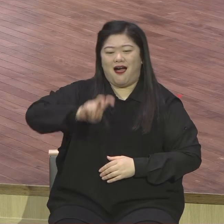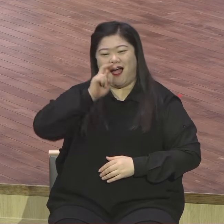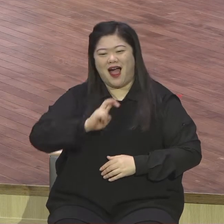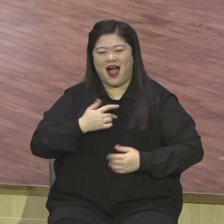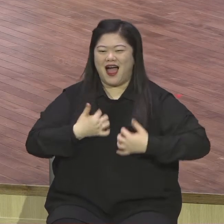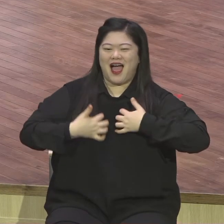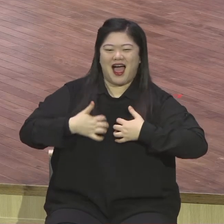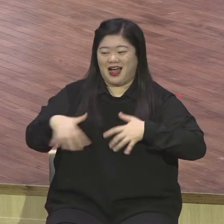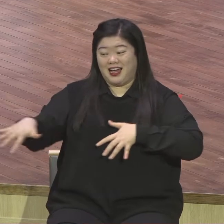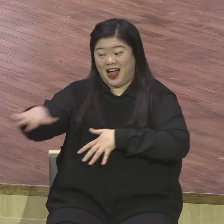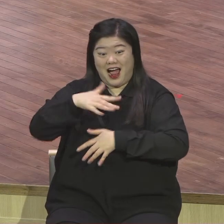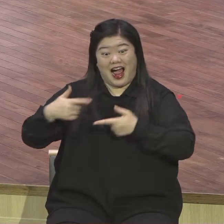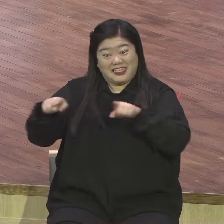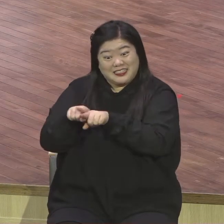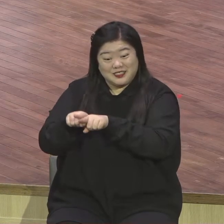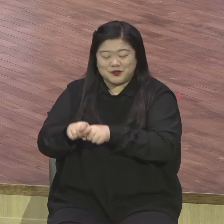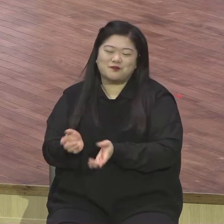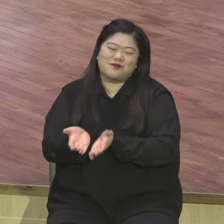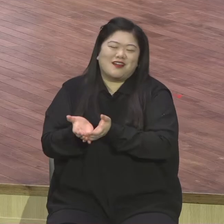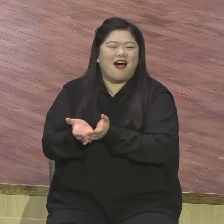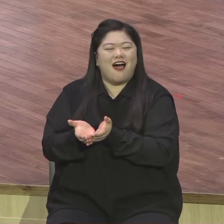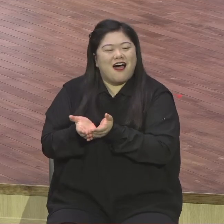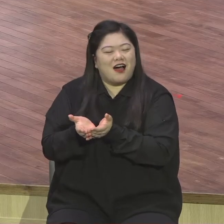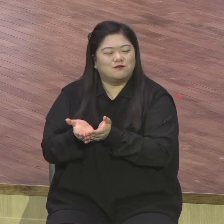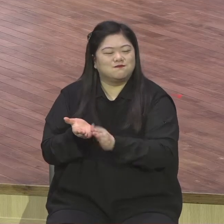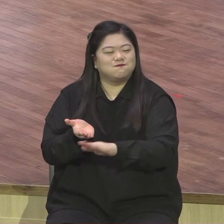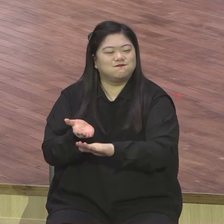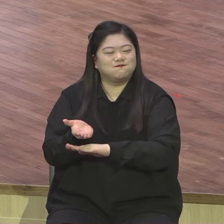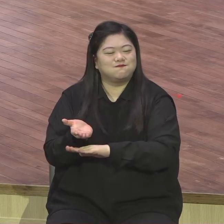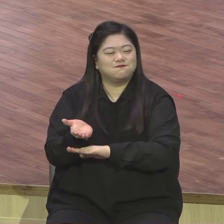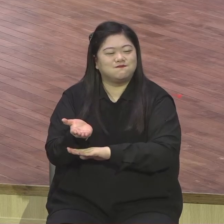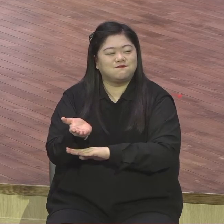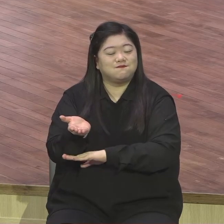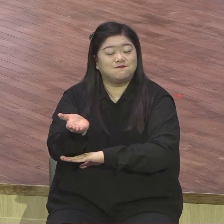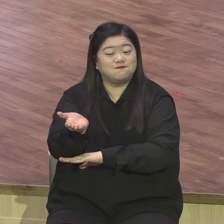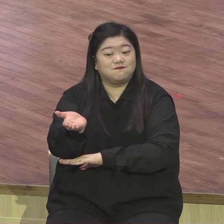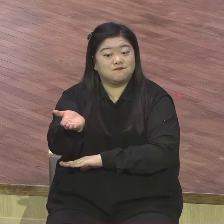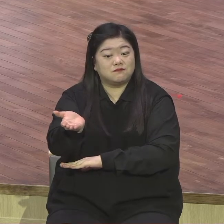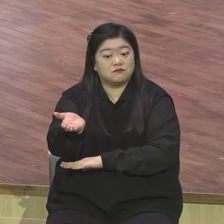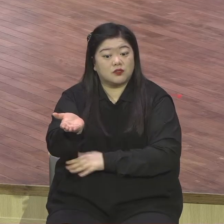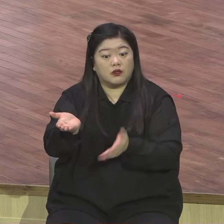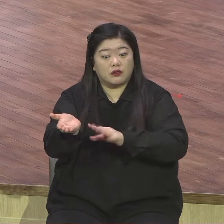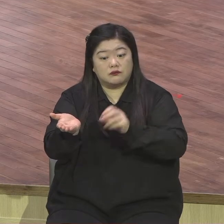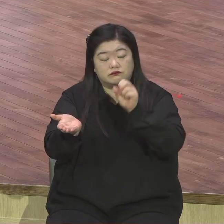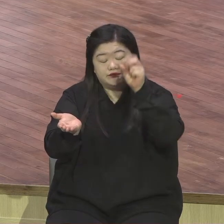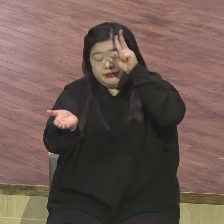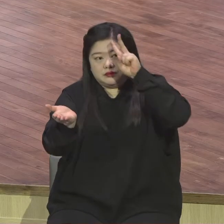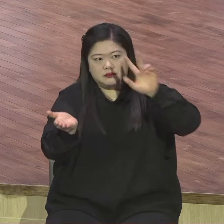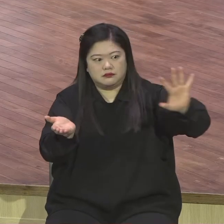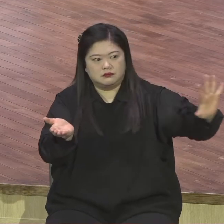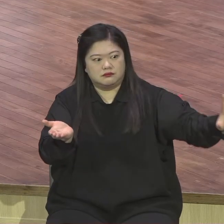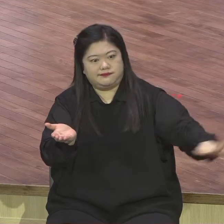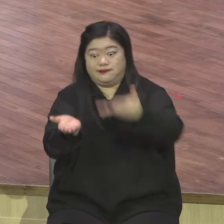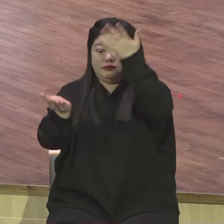부르고 있는데 갑자기 어디서 나타났는지 바람이 확 불어가지고 우리 옷 다 베렸어요.